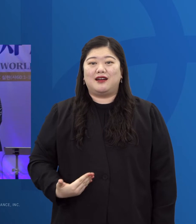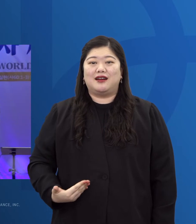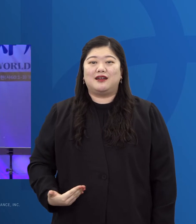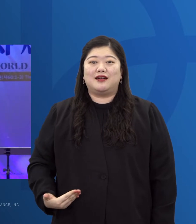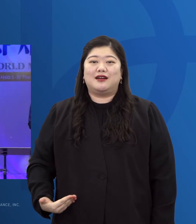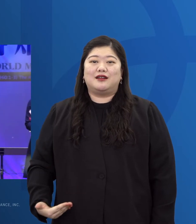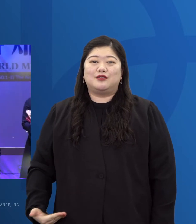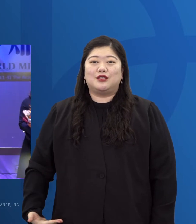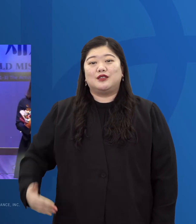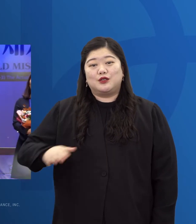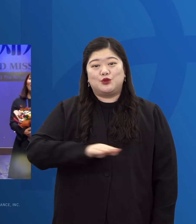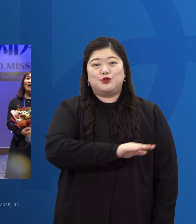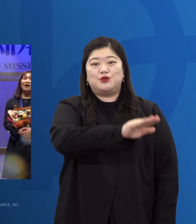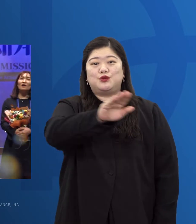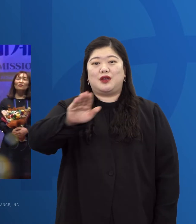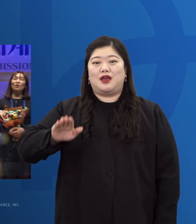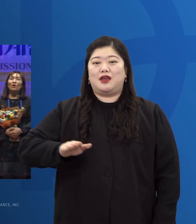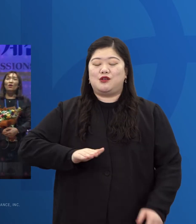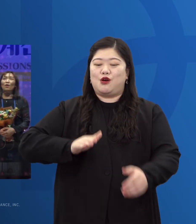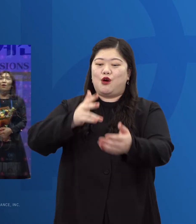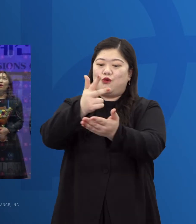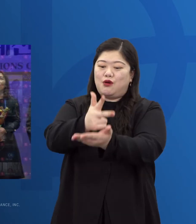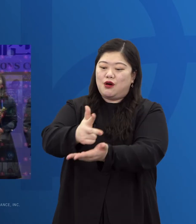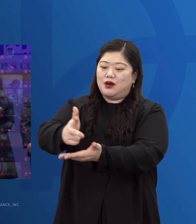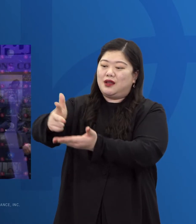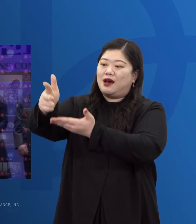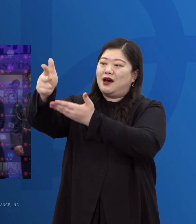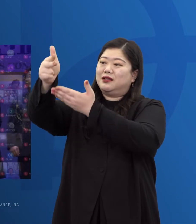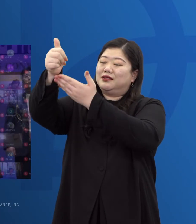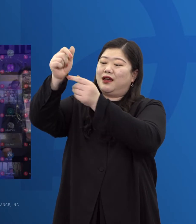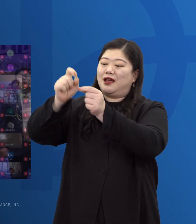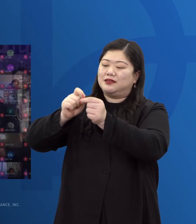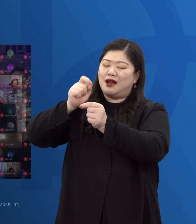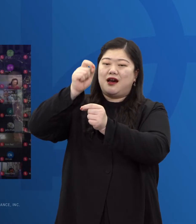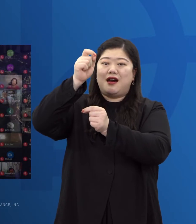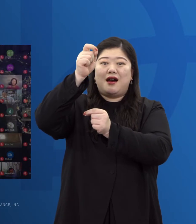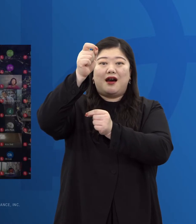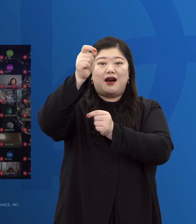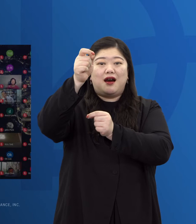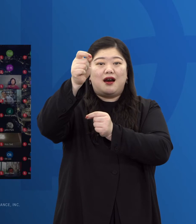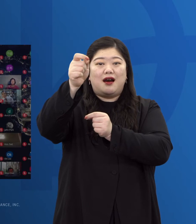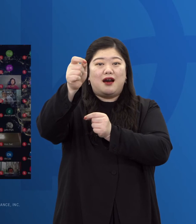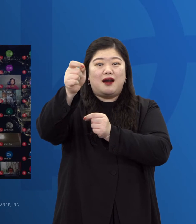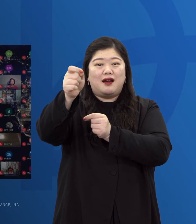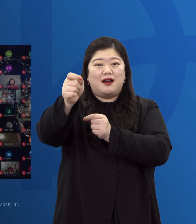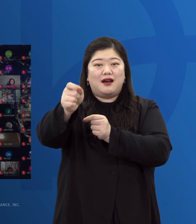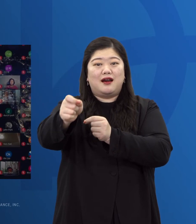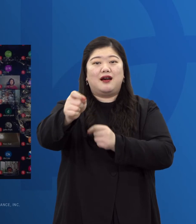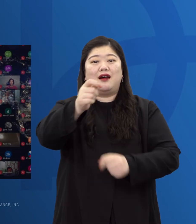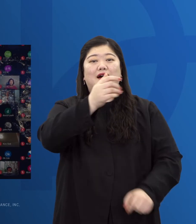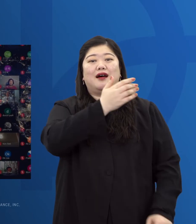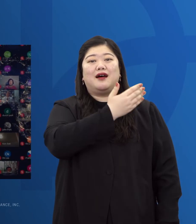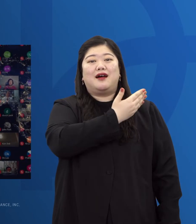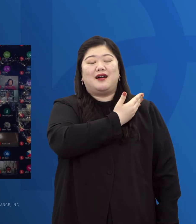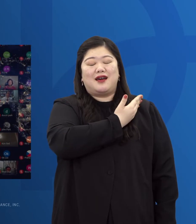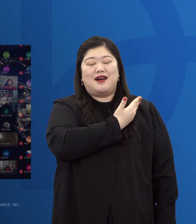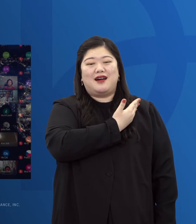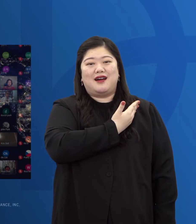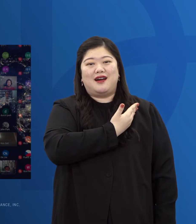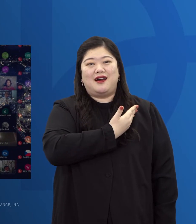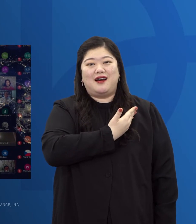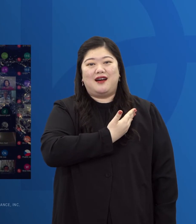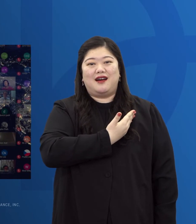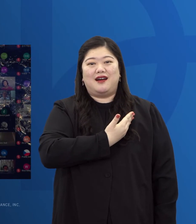우리는 주의 영원한 제자들